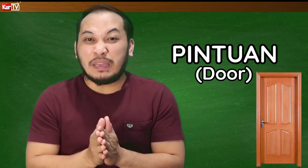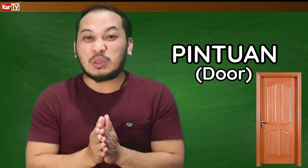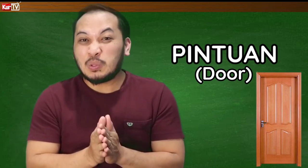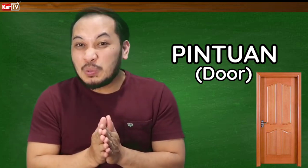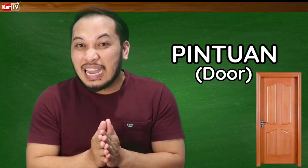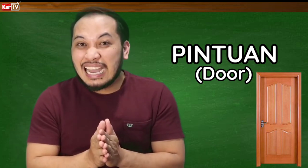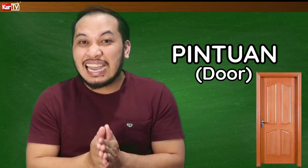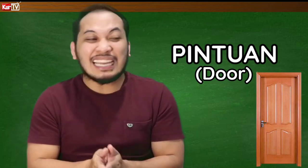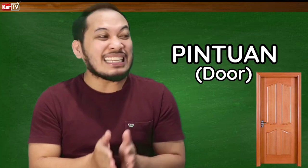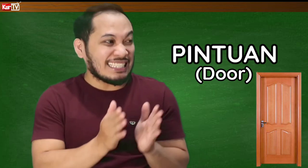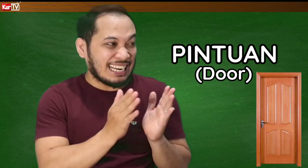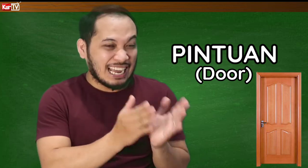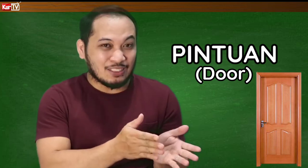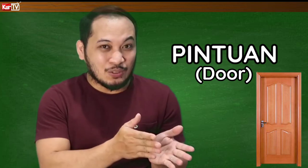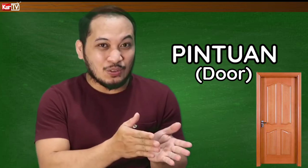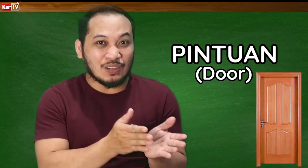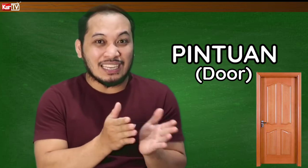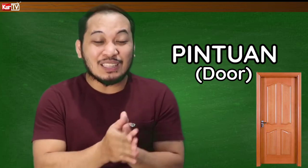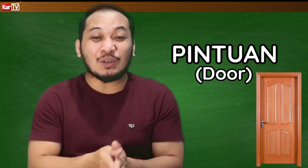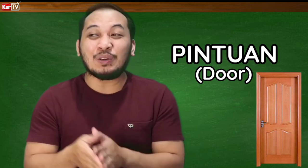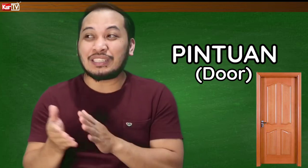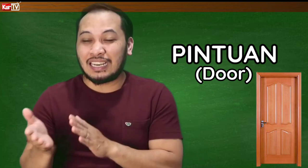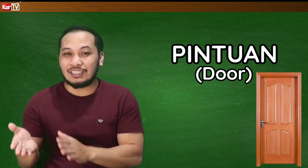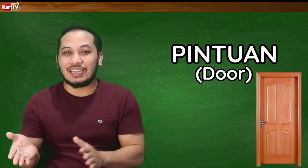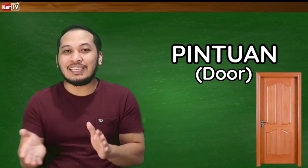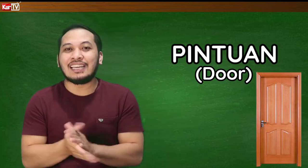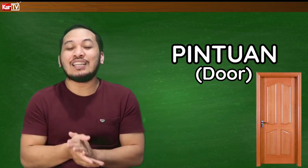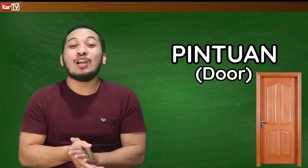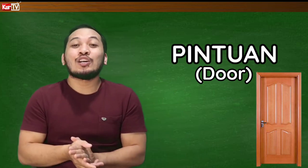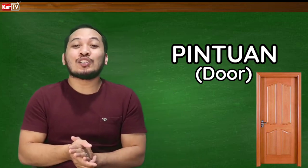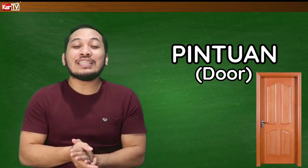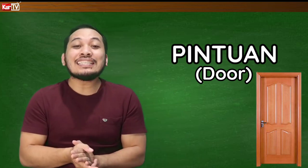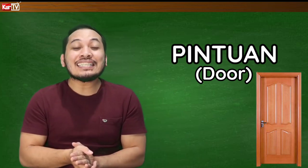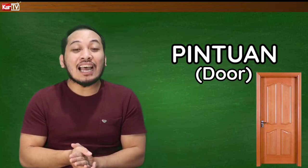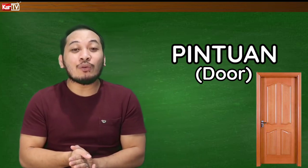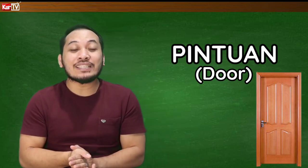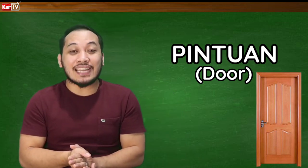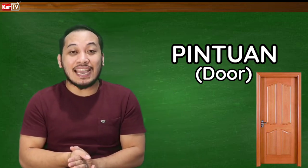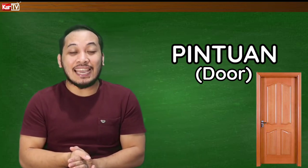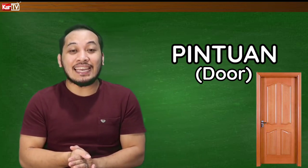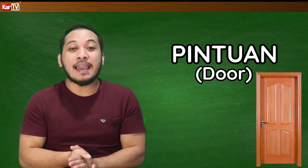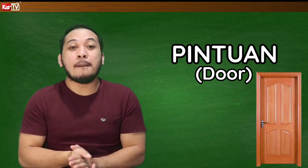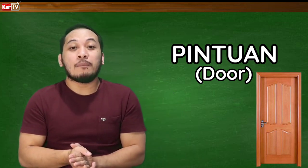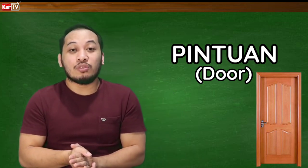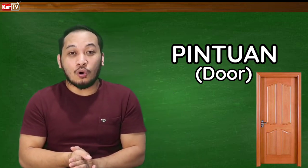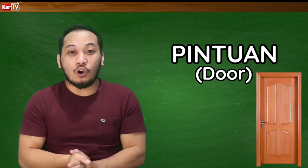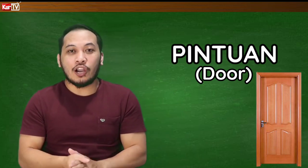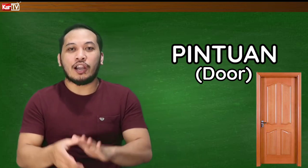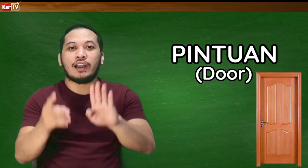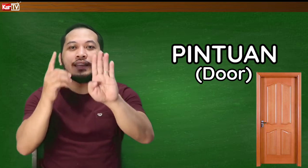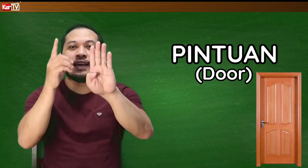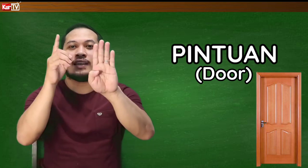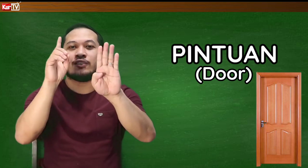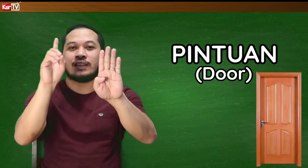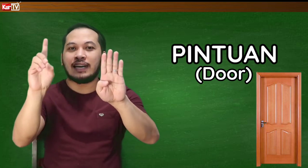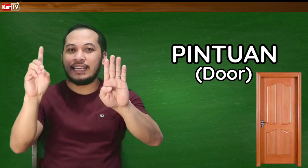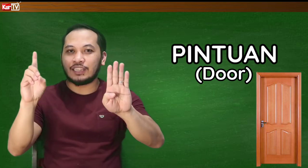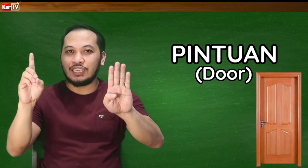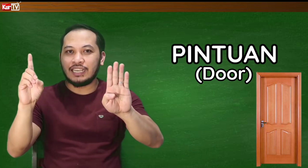pintuan, isarado yung ganito, isarado yung ganyan. So this is how we sign door. Ayan. Naka letter D